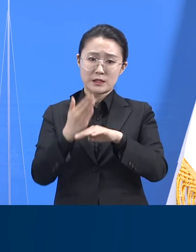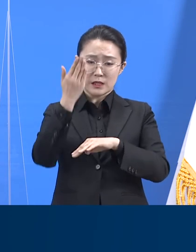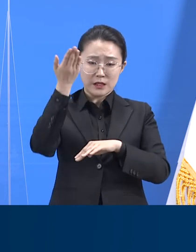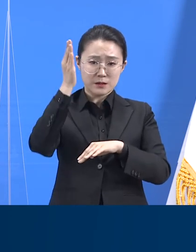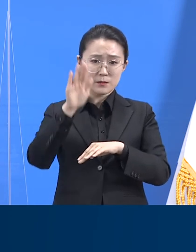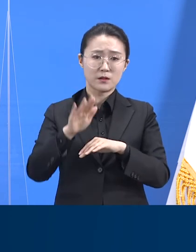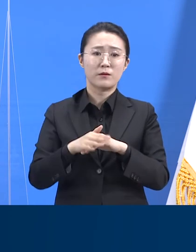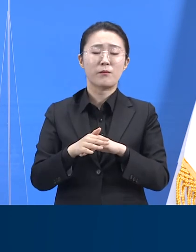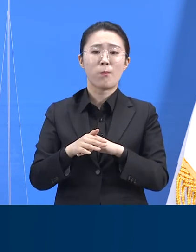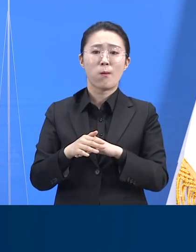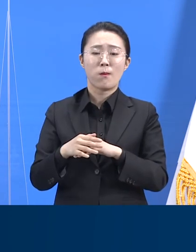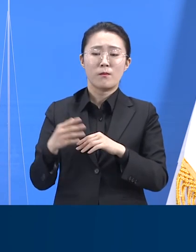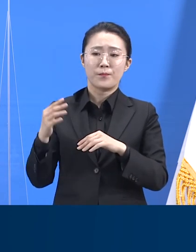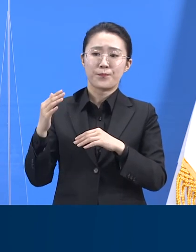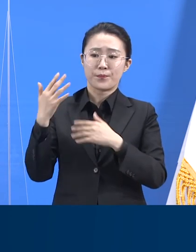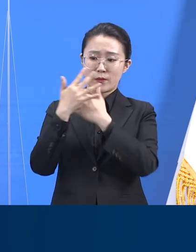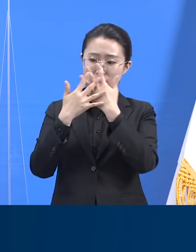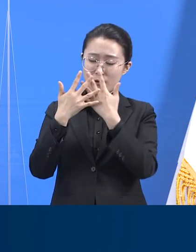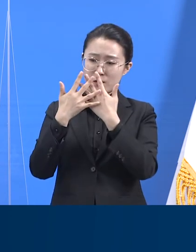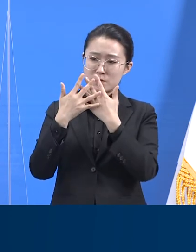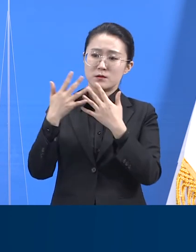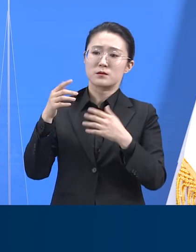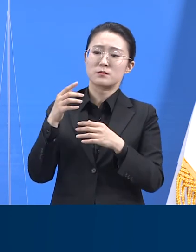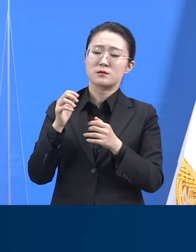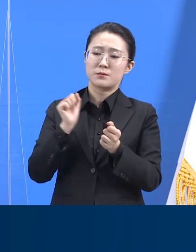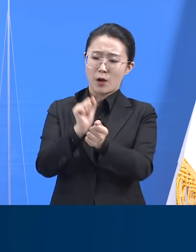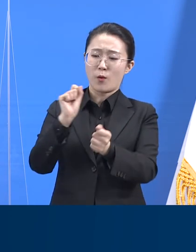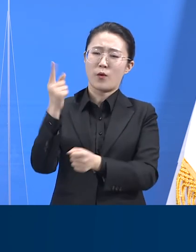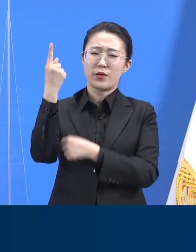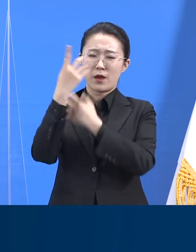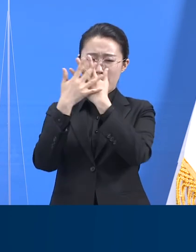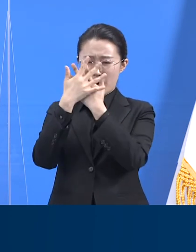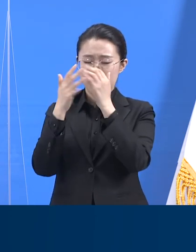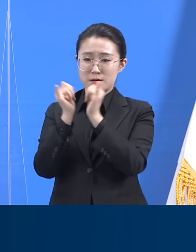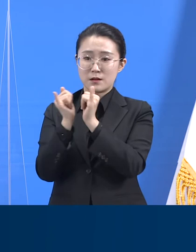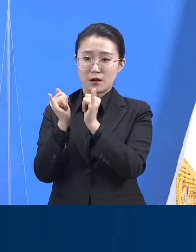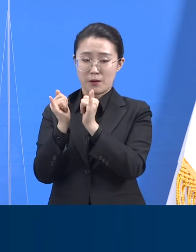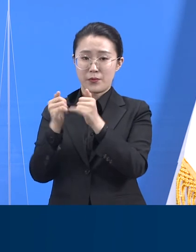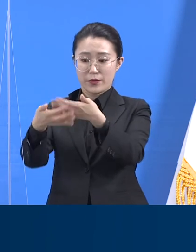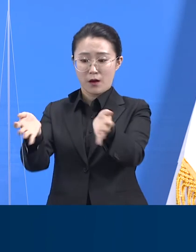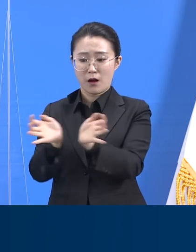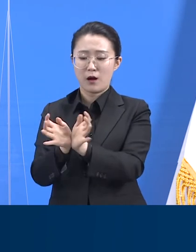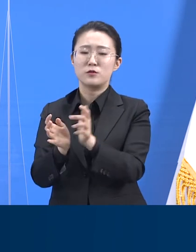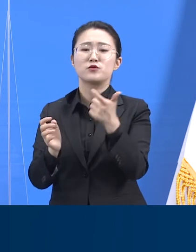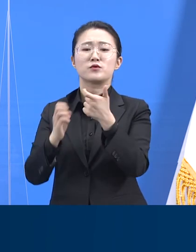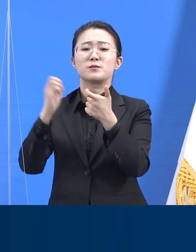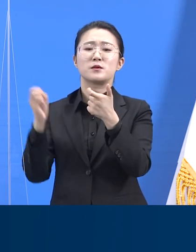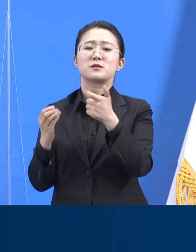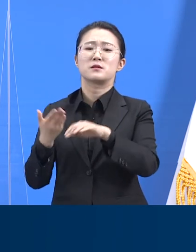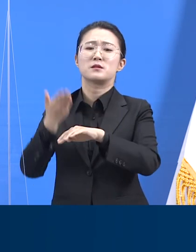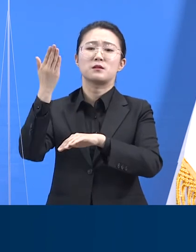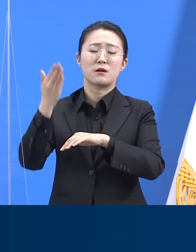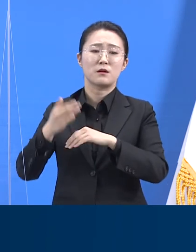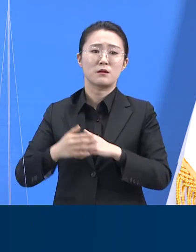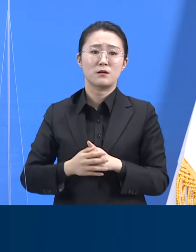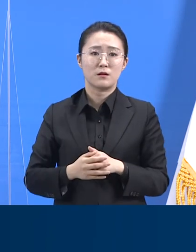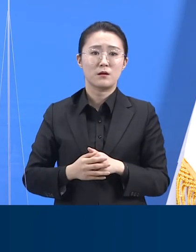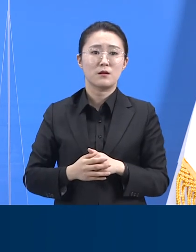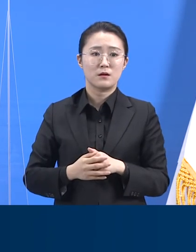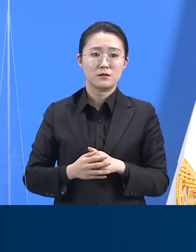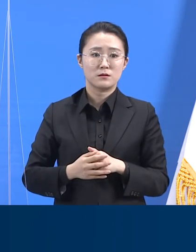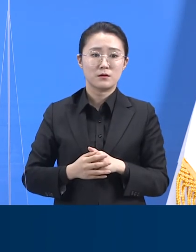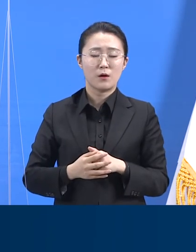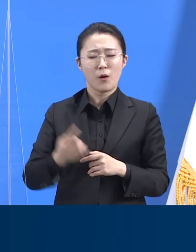9% 높은 63.0%입니다. 즉, 역학적 고리가 없는 개인들은 의심 증상이 발생해도